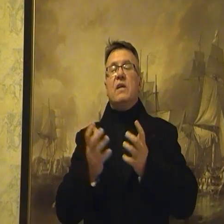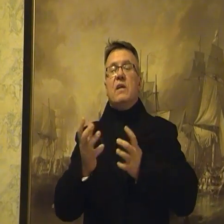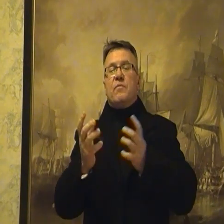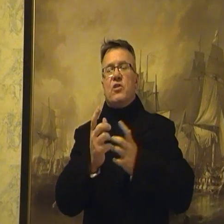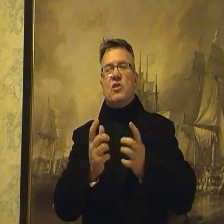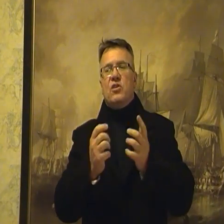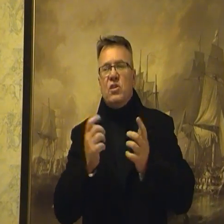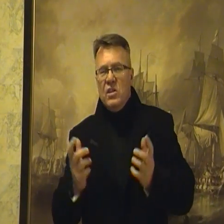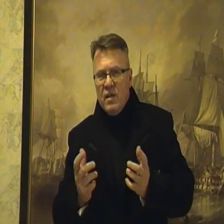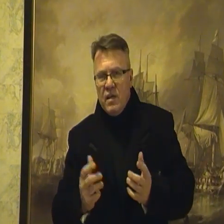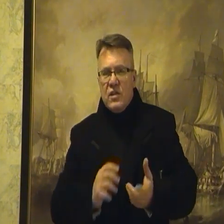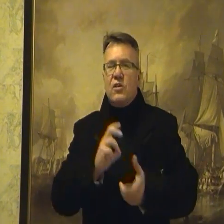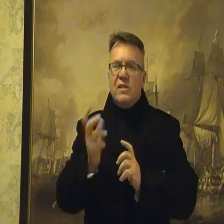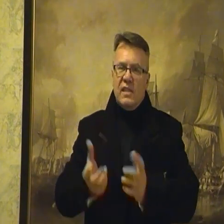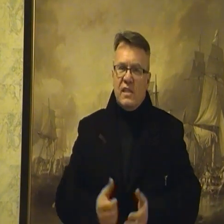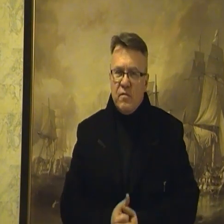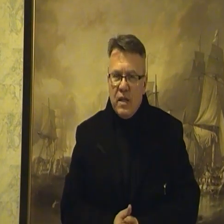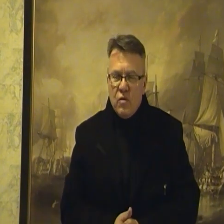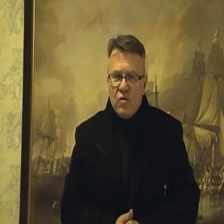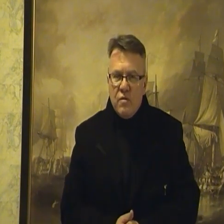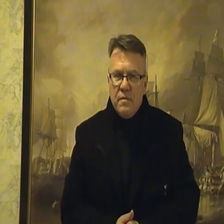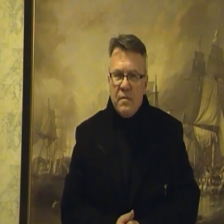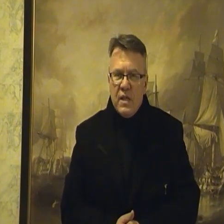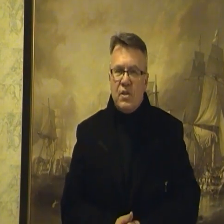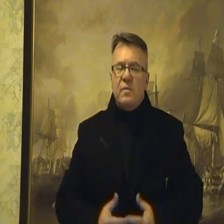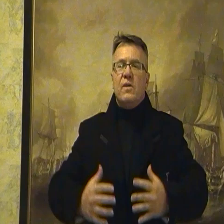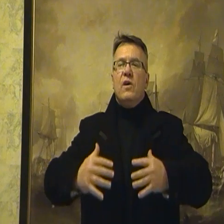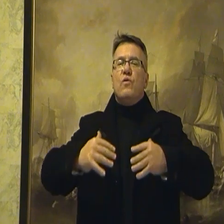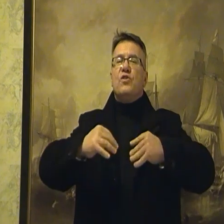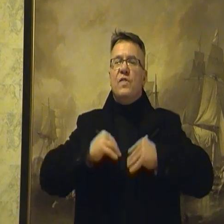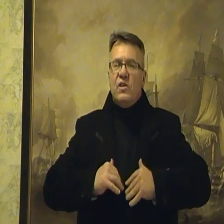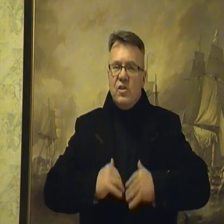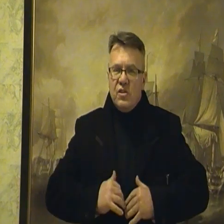przez 30 dni zgodnie z zasadą Talmudu, żeby uświęcić